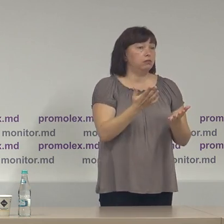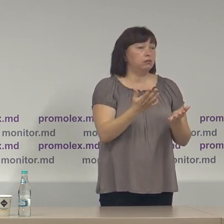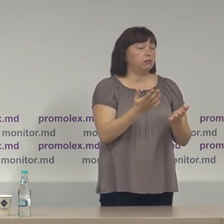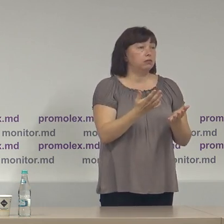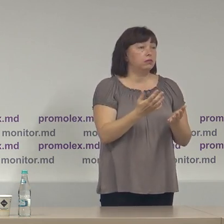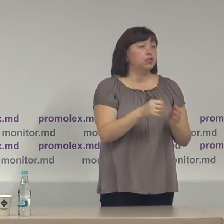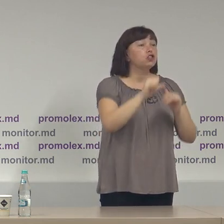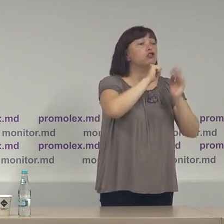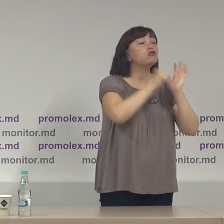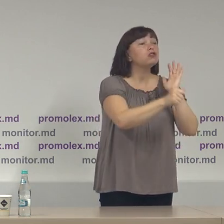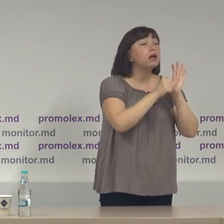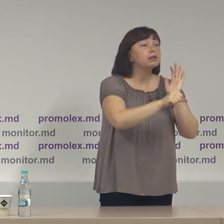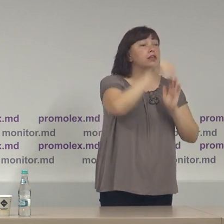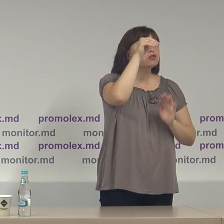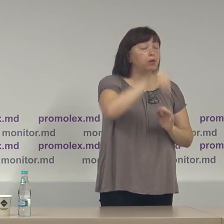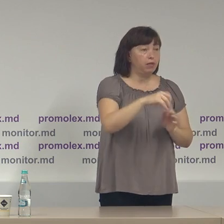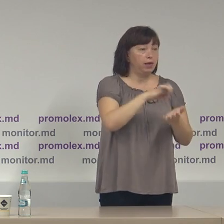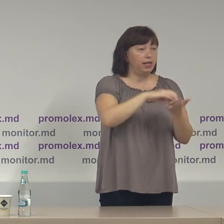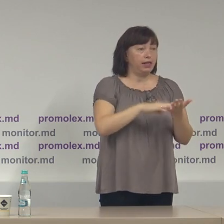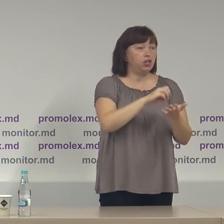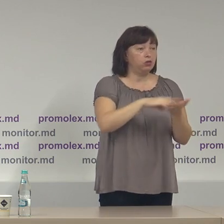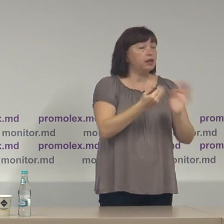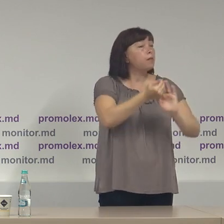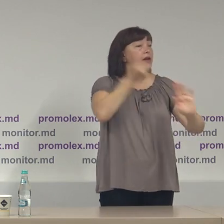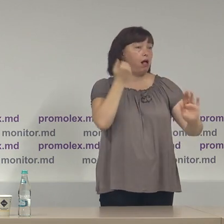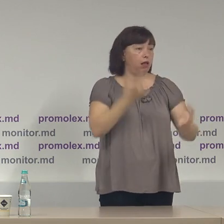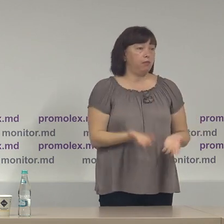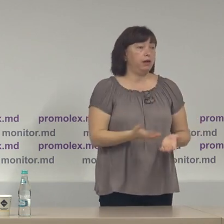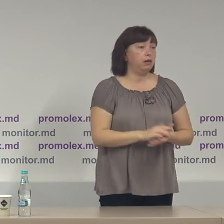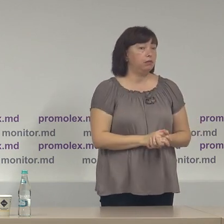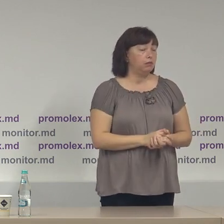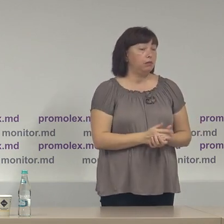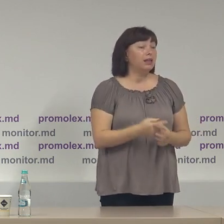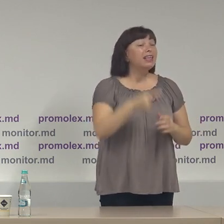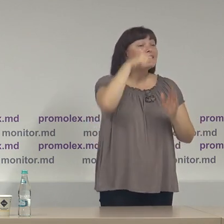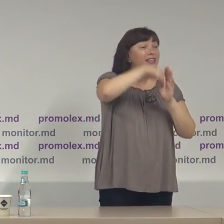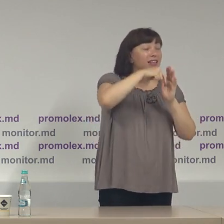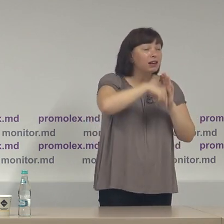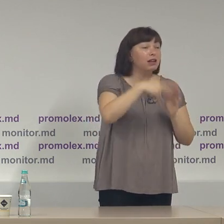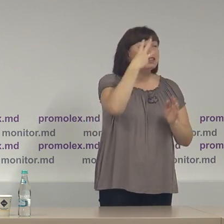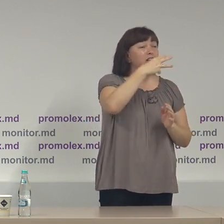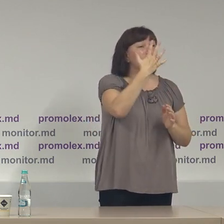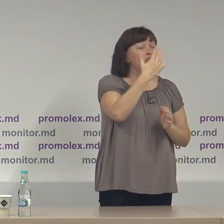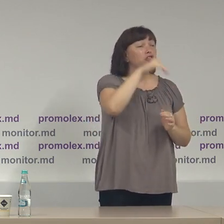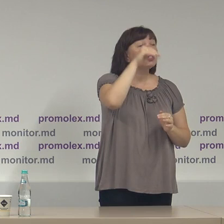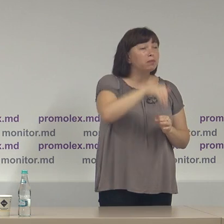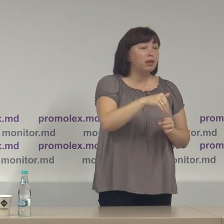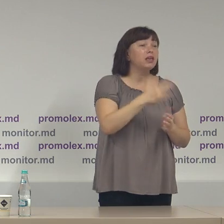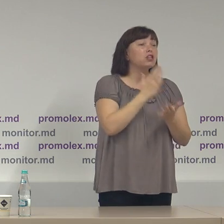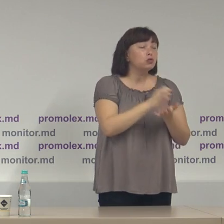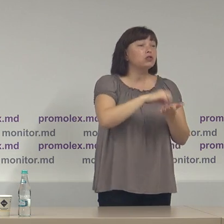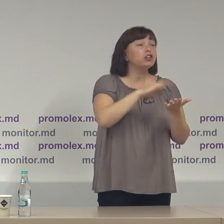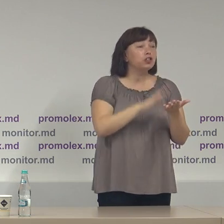60.000 înregistrări prealabile, dintre care practic 35.000 sunt